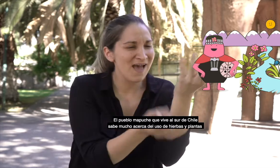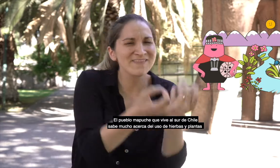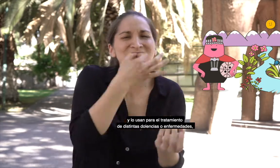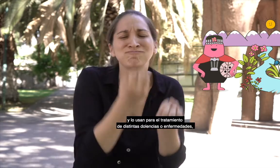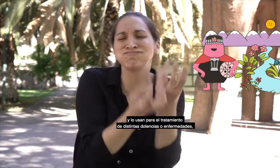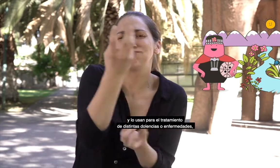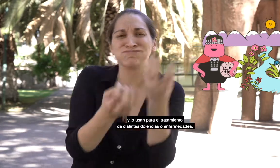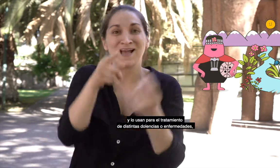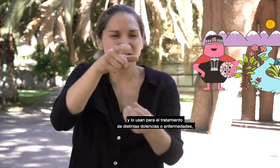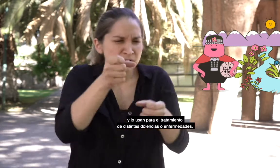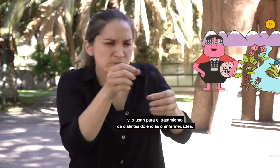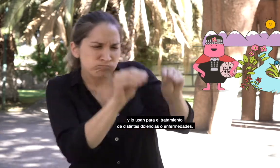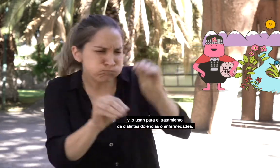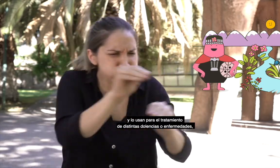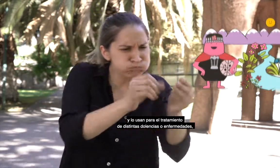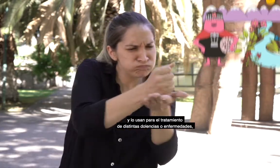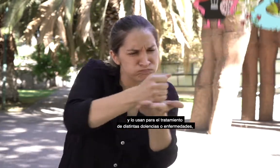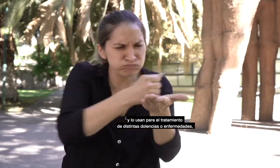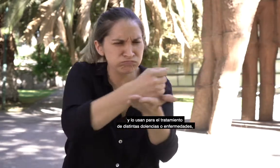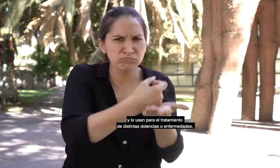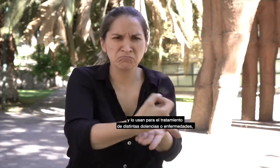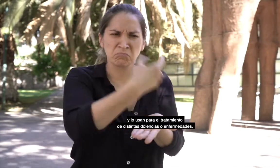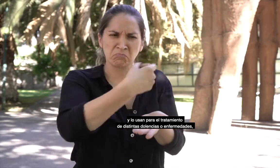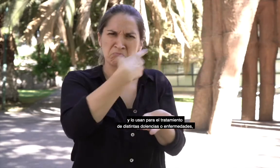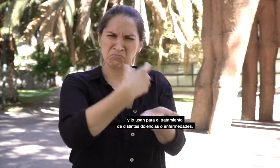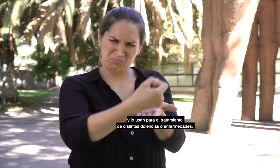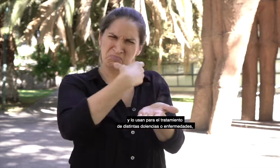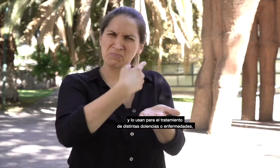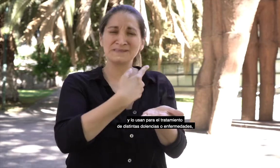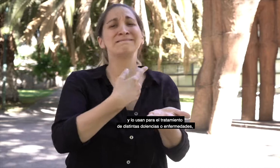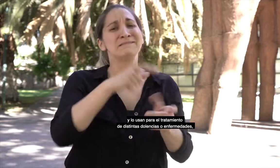y lo usan para el tratamiento de distintas dolencias o enfermedades.